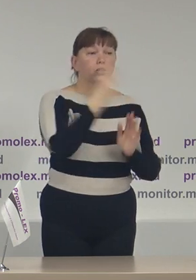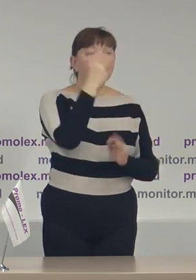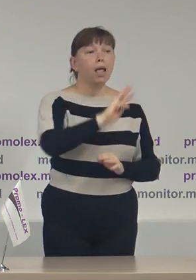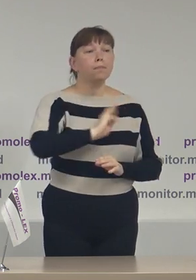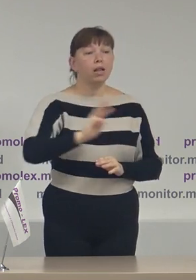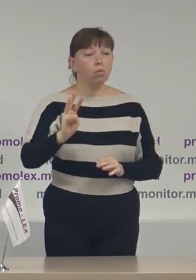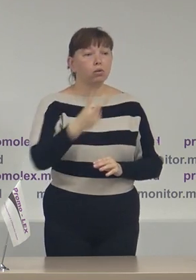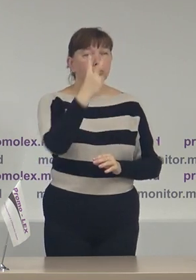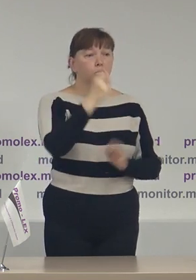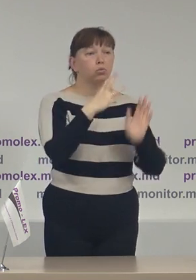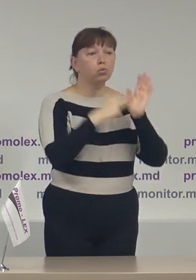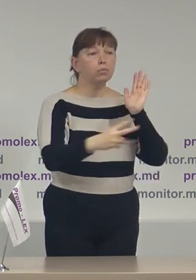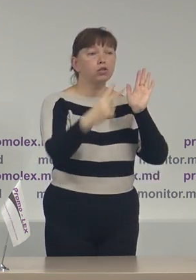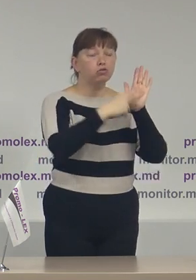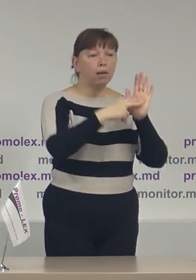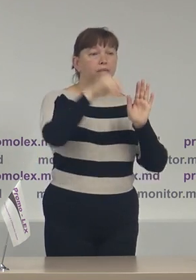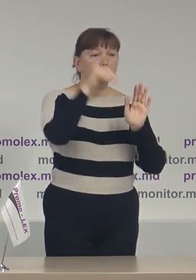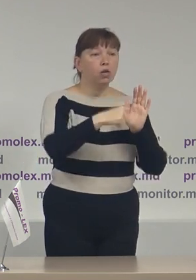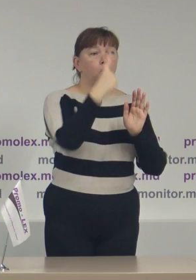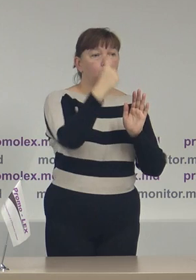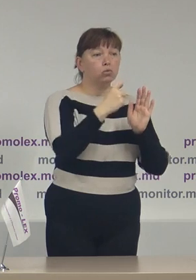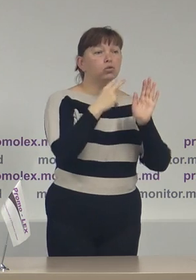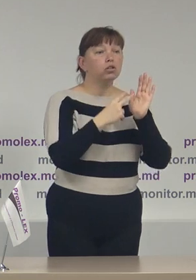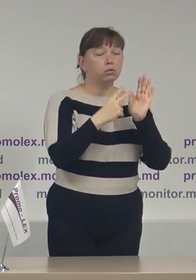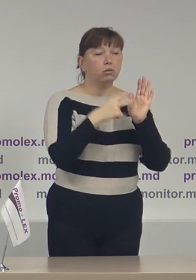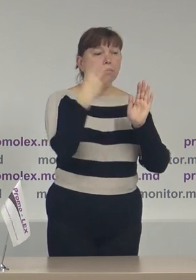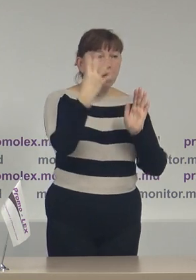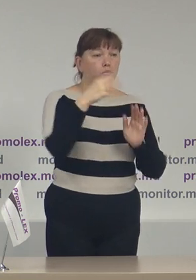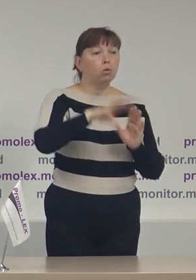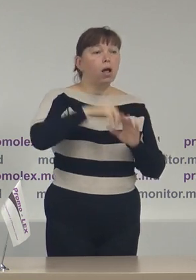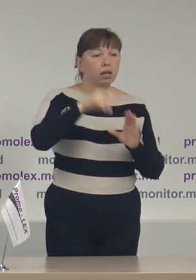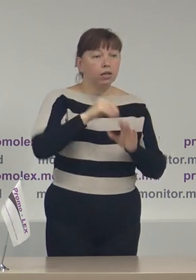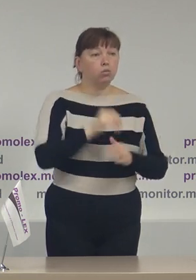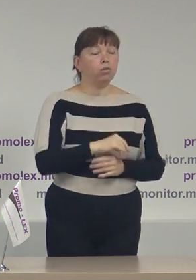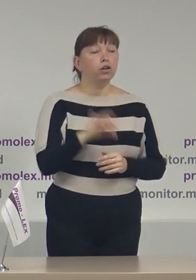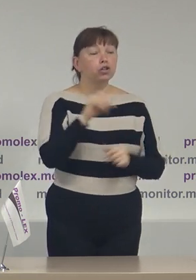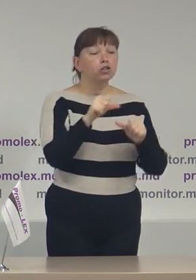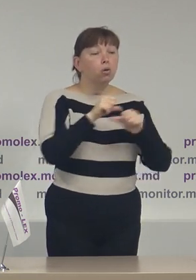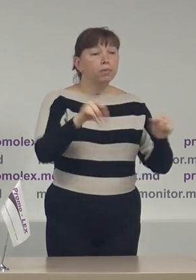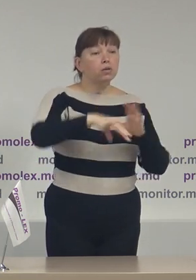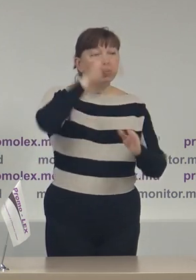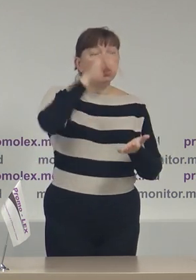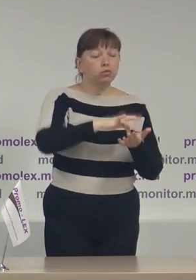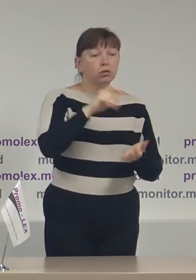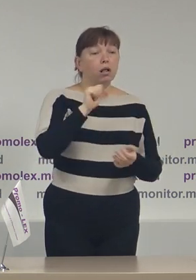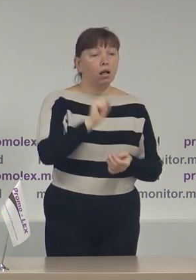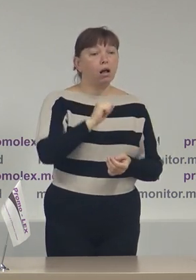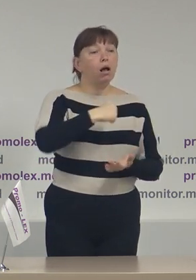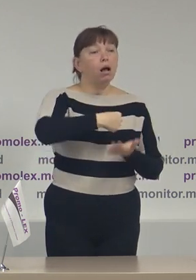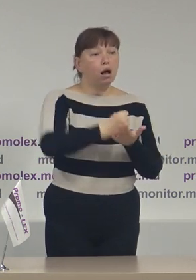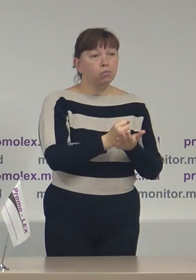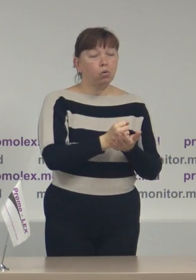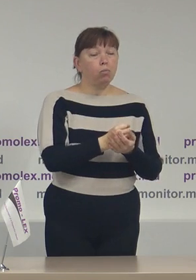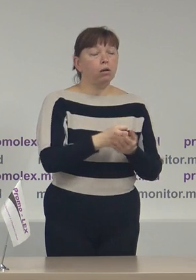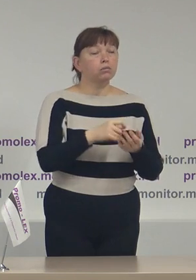.287.140 de alegători și Comisia Electorală Centrală a aprobat un